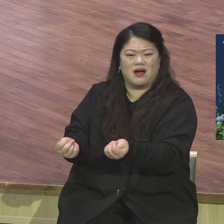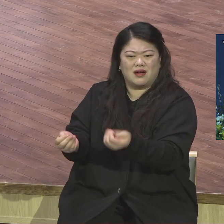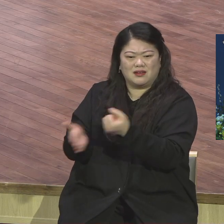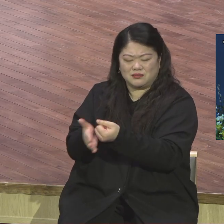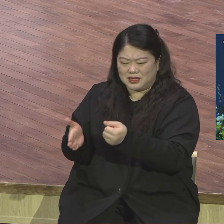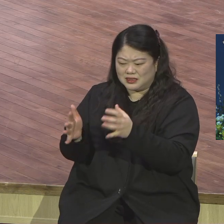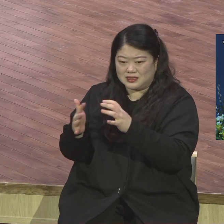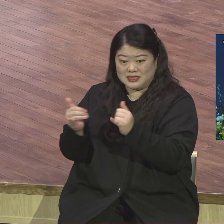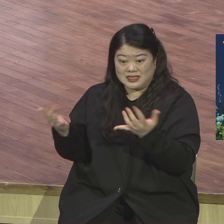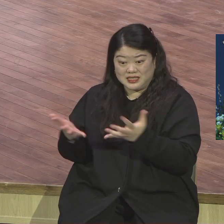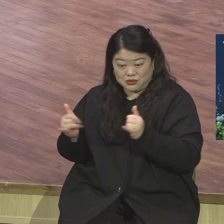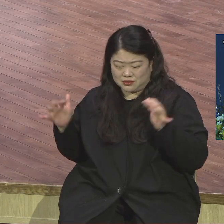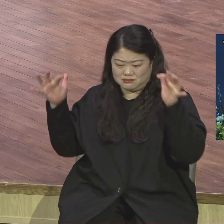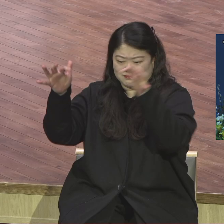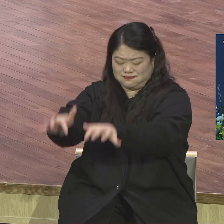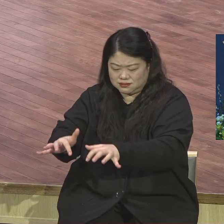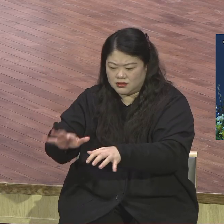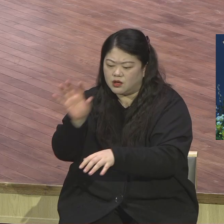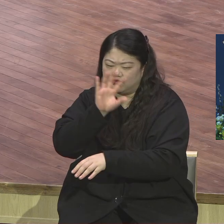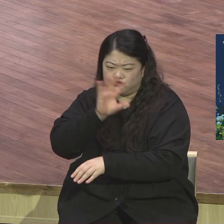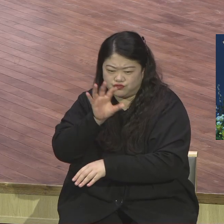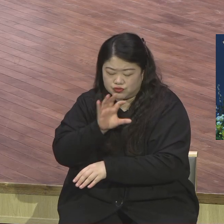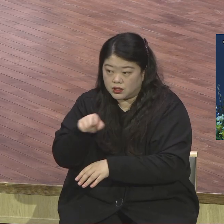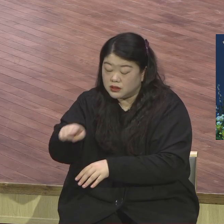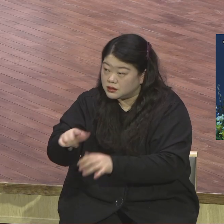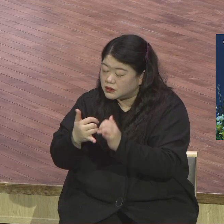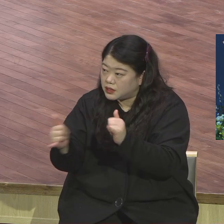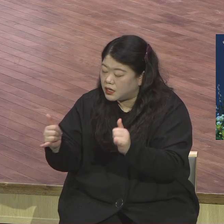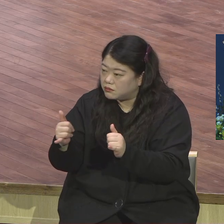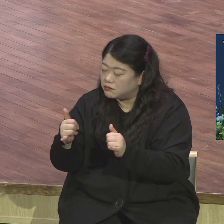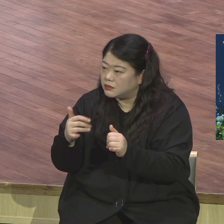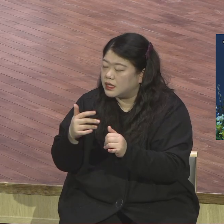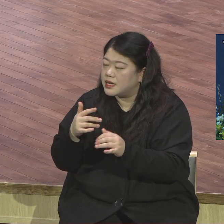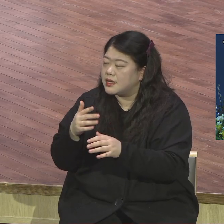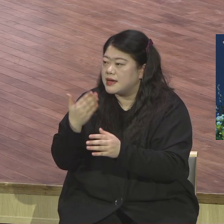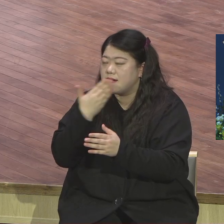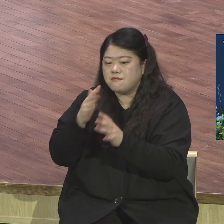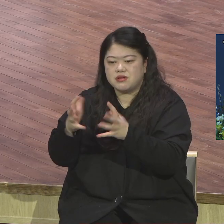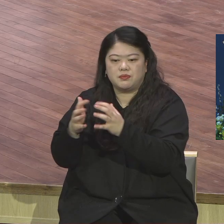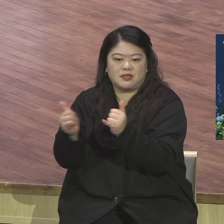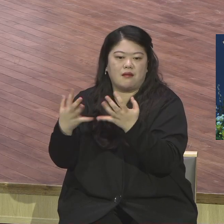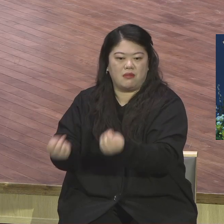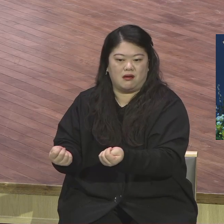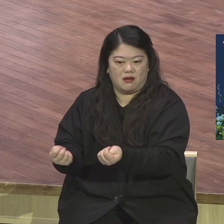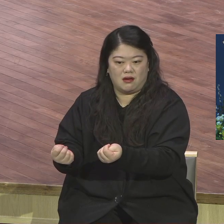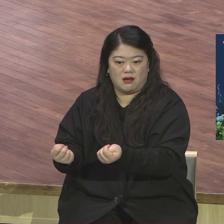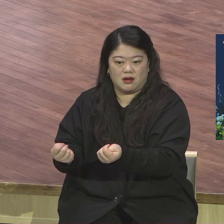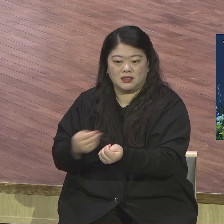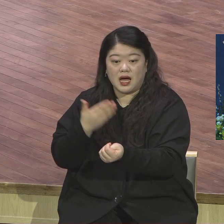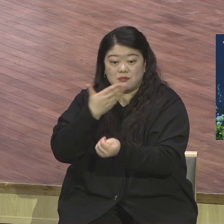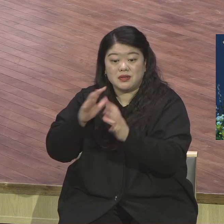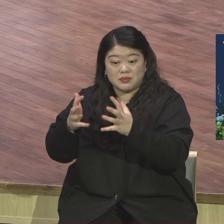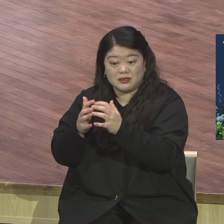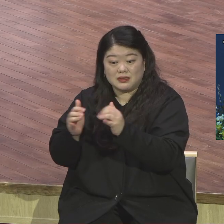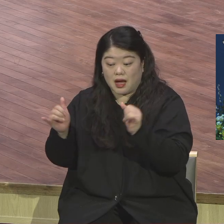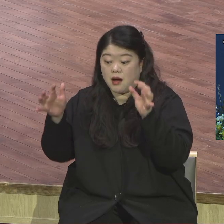지금 김포 같은 경우는 필리핀 영업문학군에 온 사람들이 많이 있으니까 현장에 필리핀 사람들 중심으로